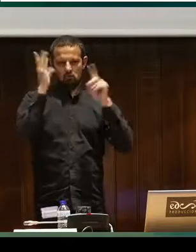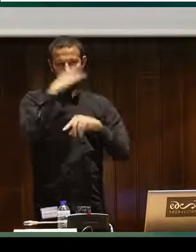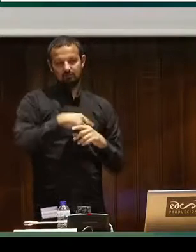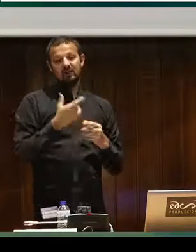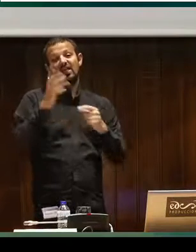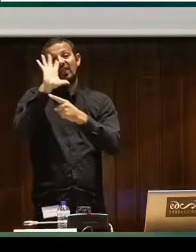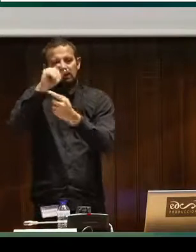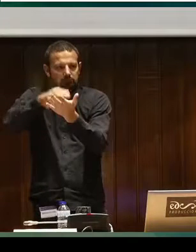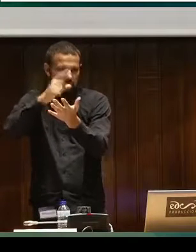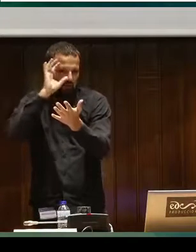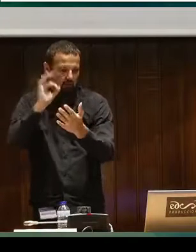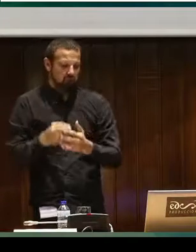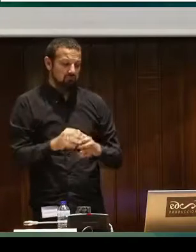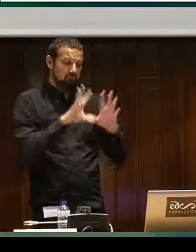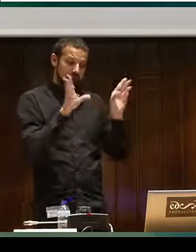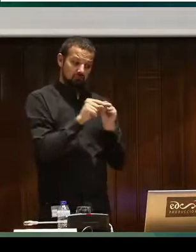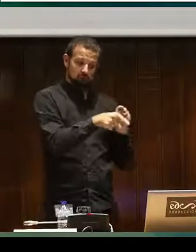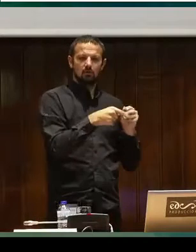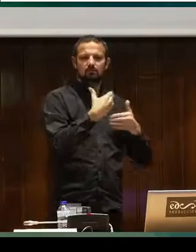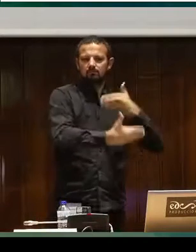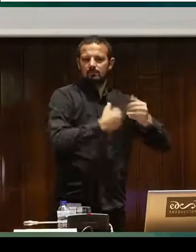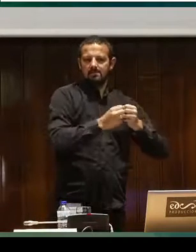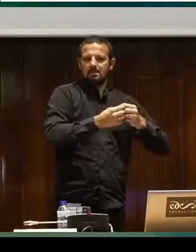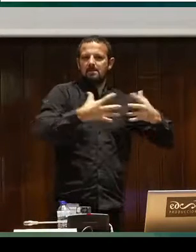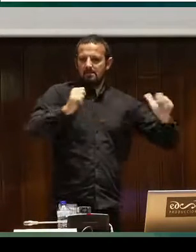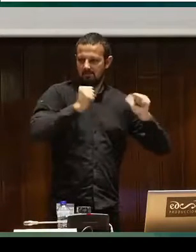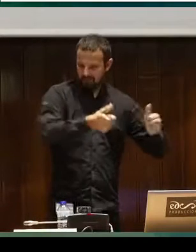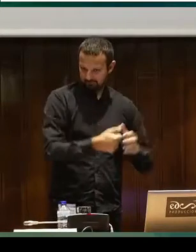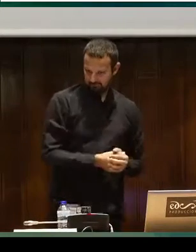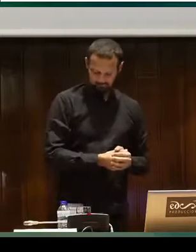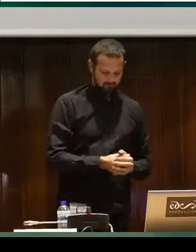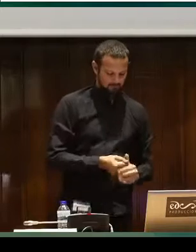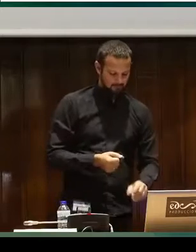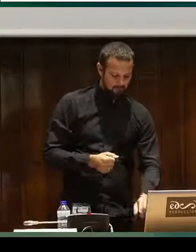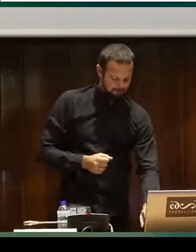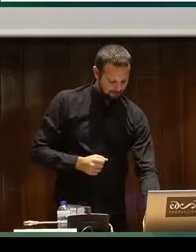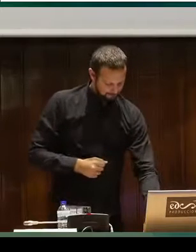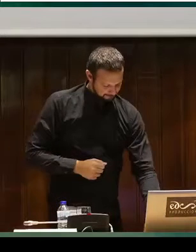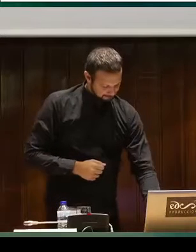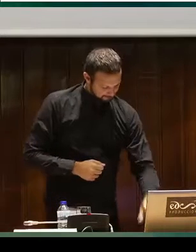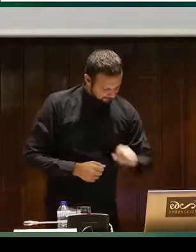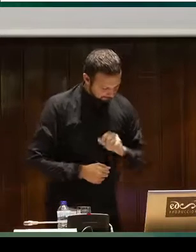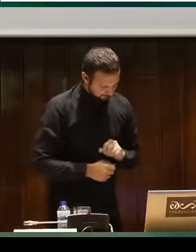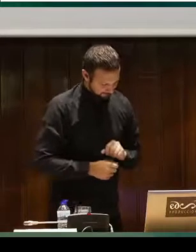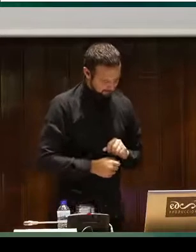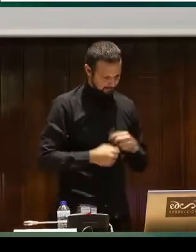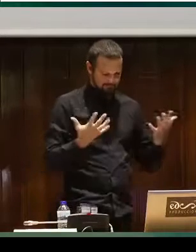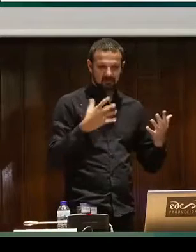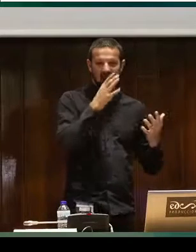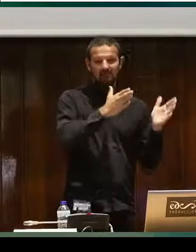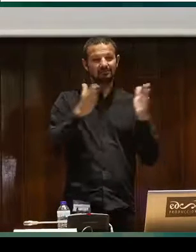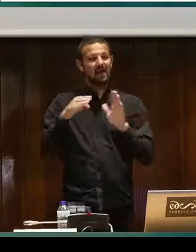Esto se utilizaría de forma gratuita y demás. Y cada vez están proliferando más este tipo de